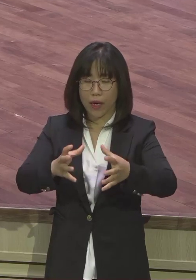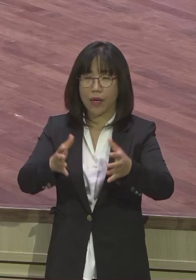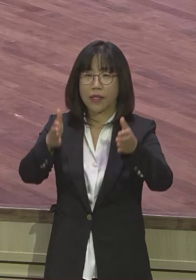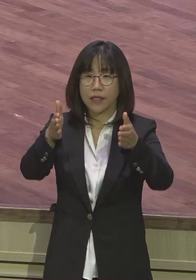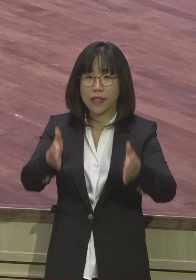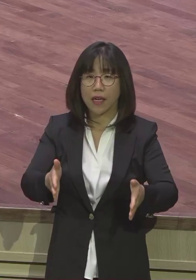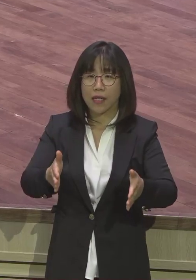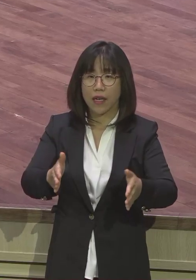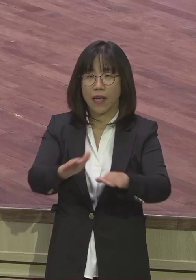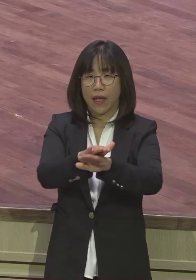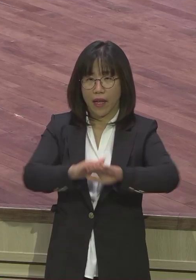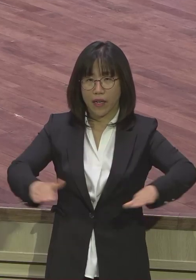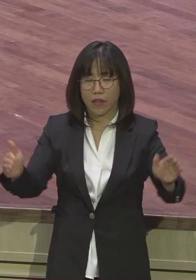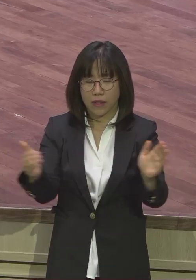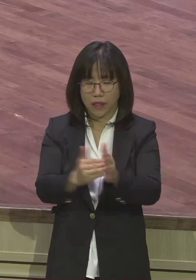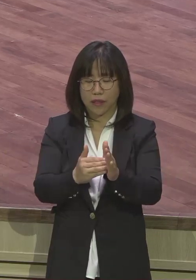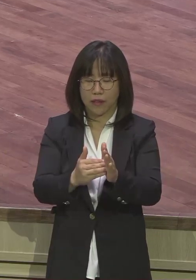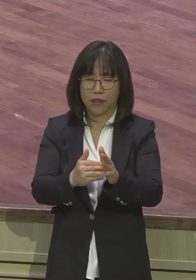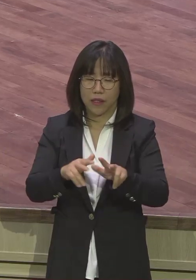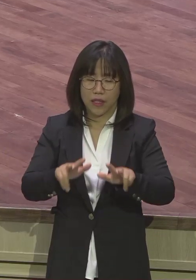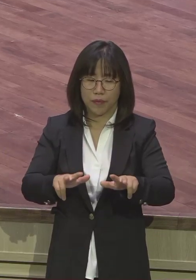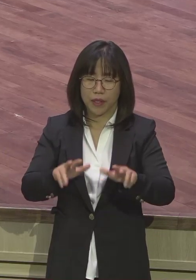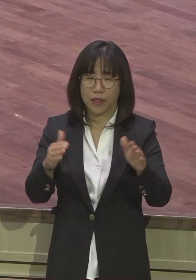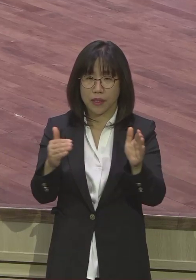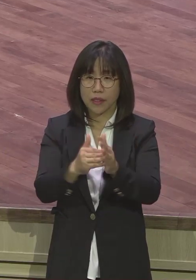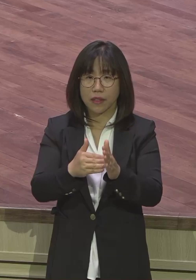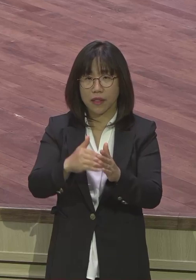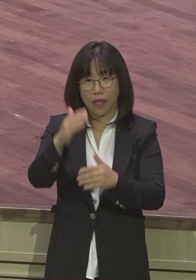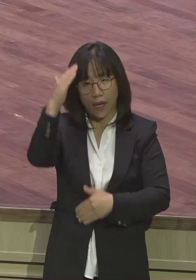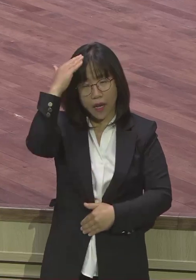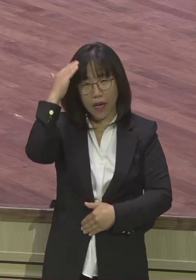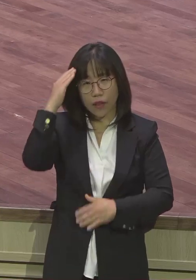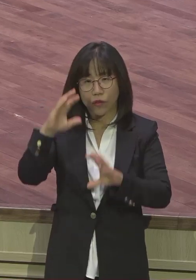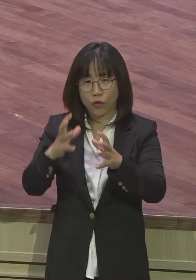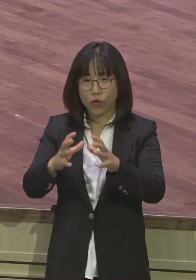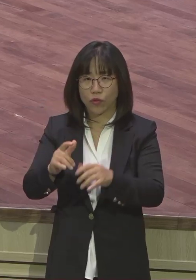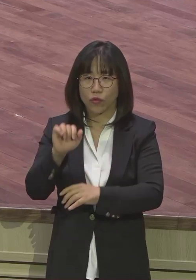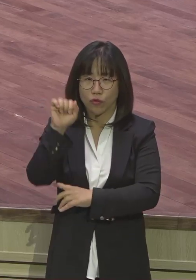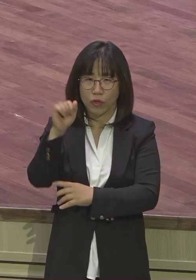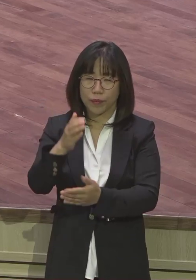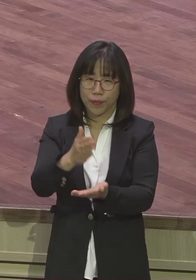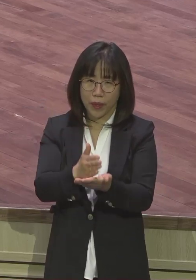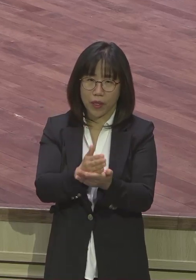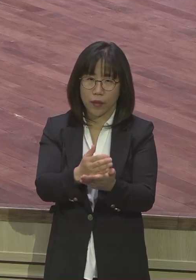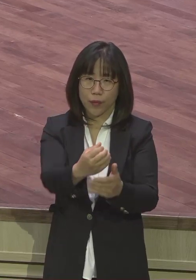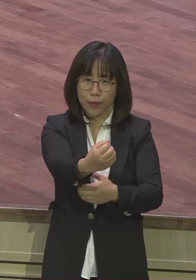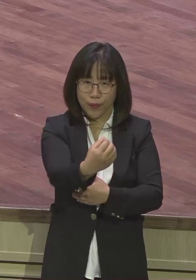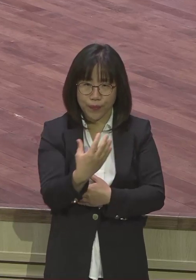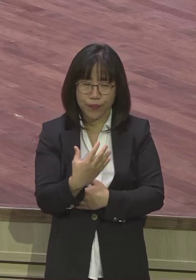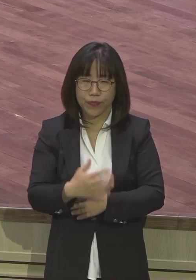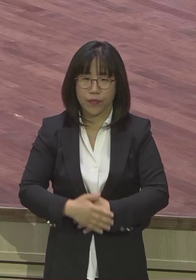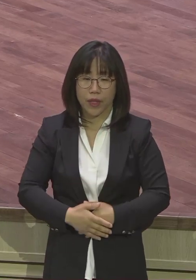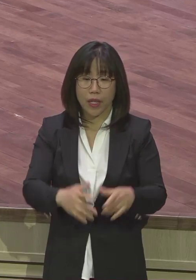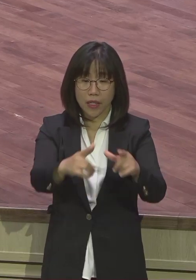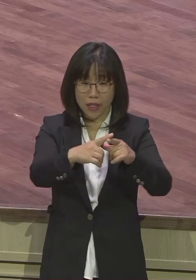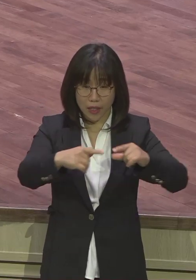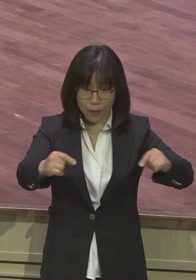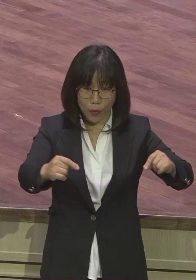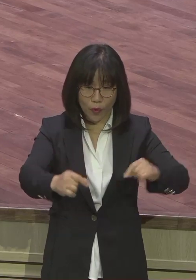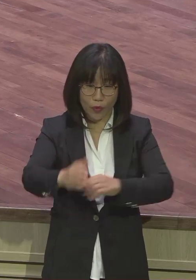해오고 있습니다. 사실 일본의 이 모습은 수많은 피해를